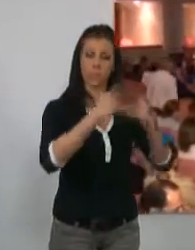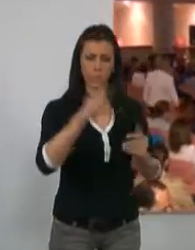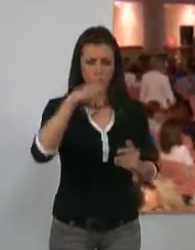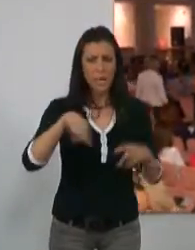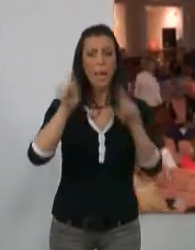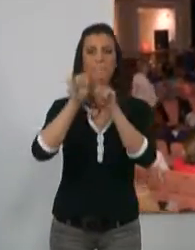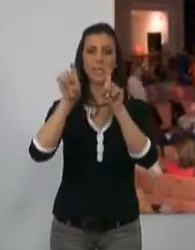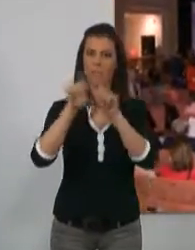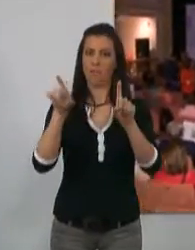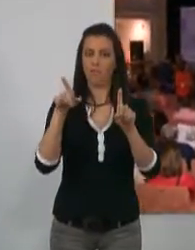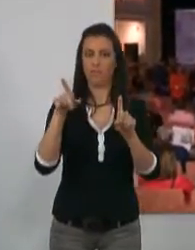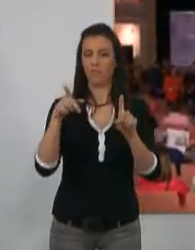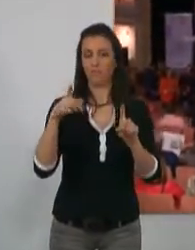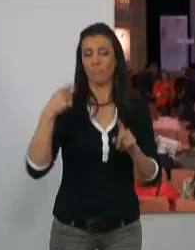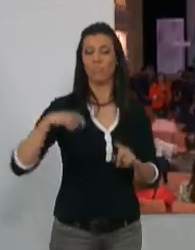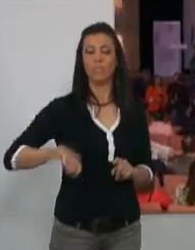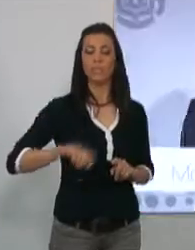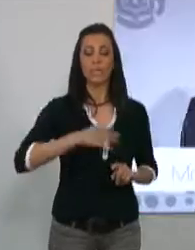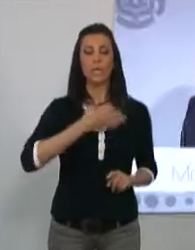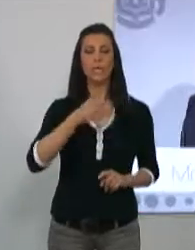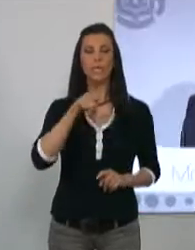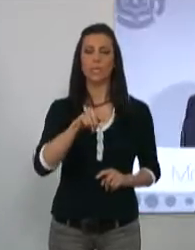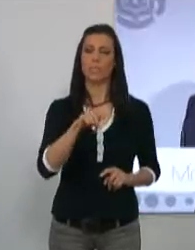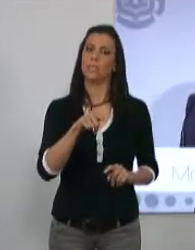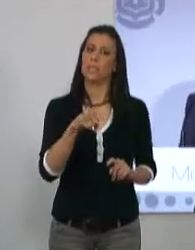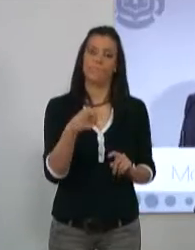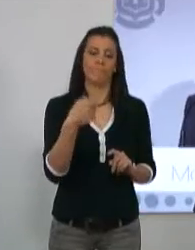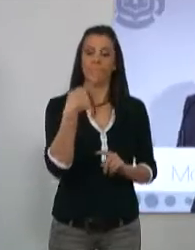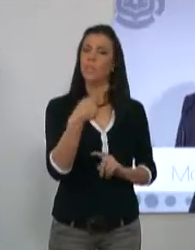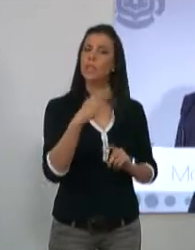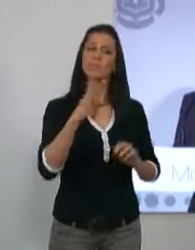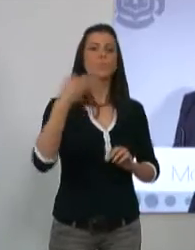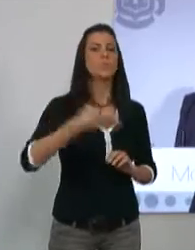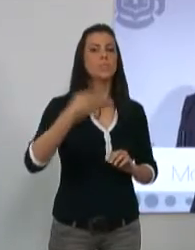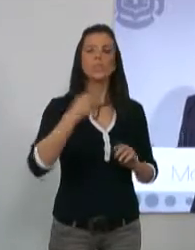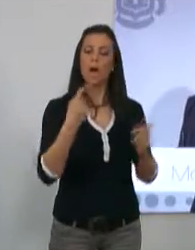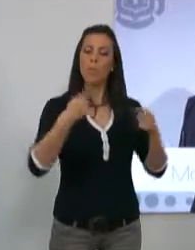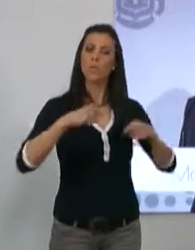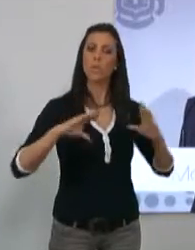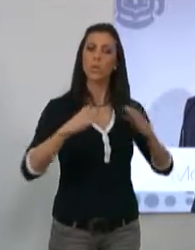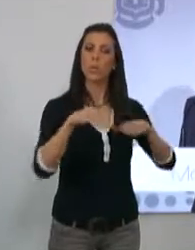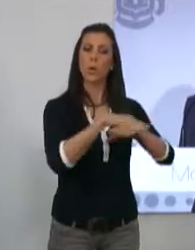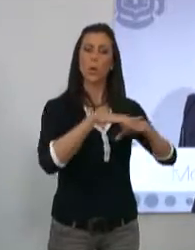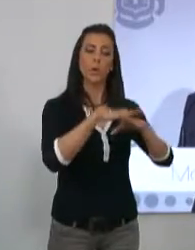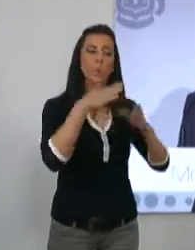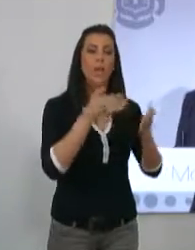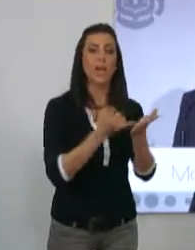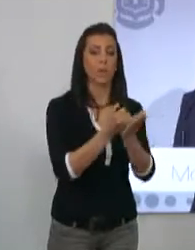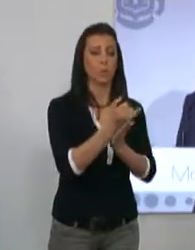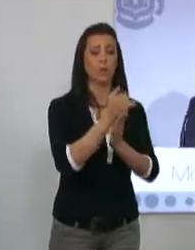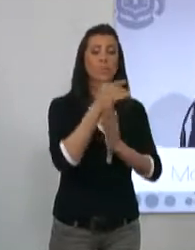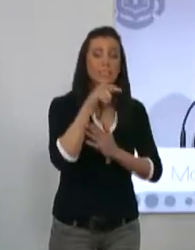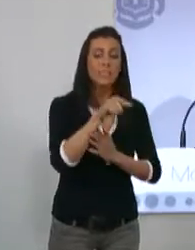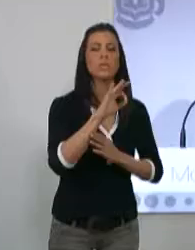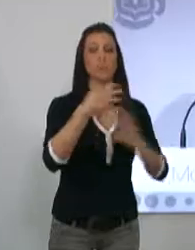administración y empresarios. La alcaldesa de Motril incidió en la apuesta del equipo de gobierno por la agricultura como motor